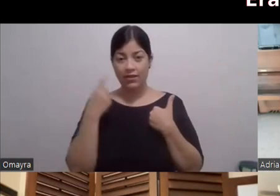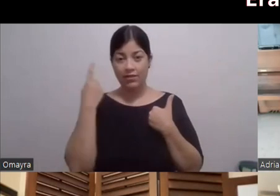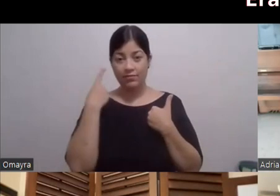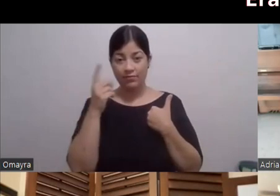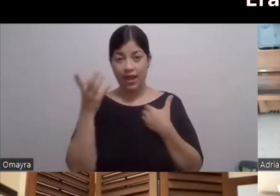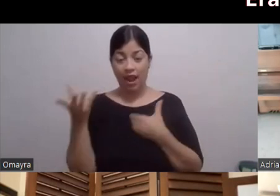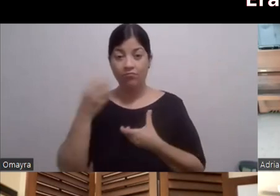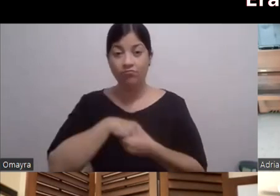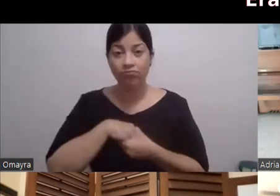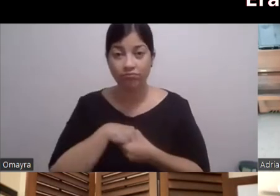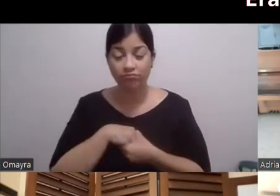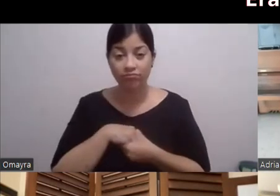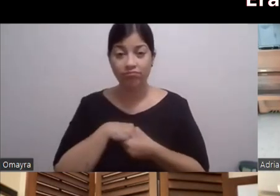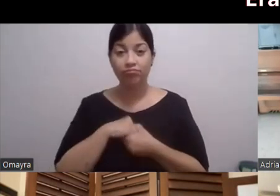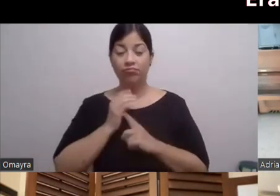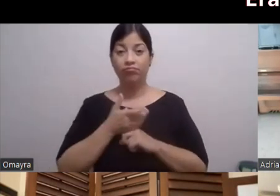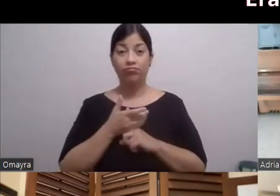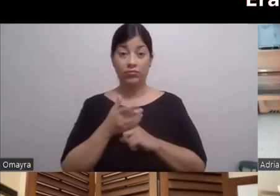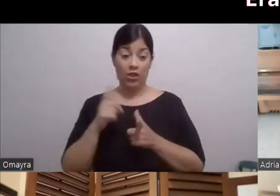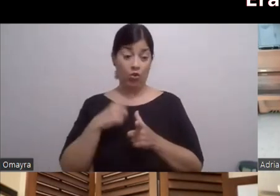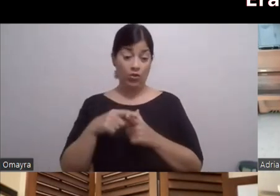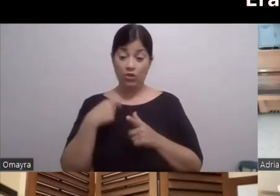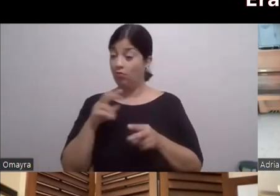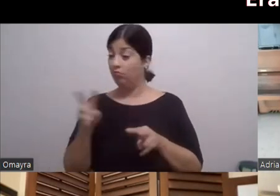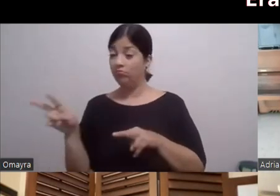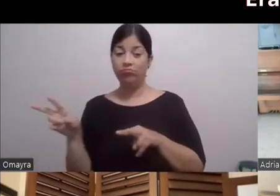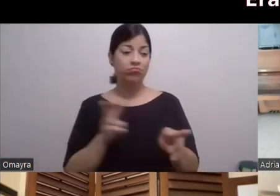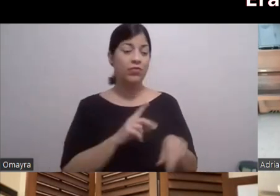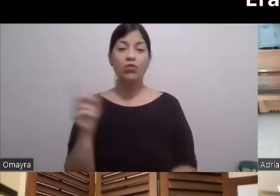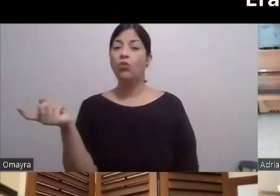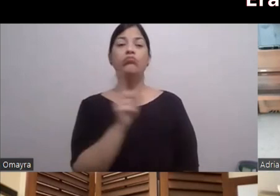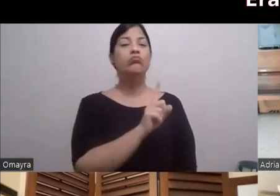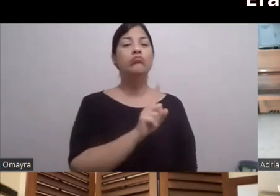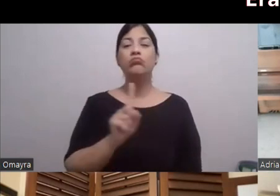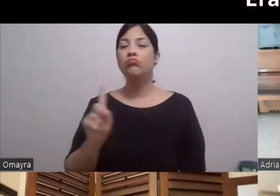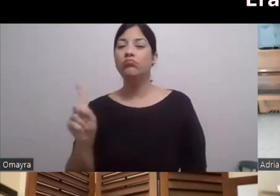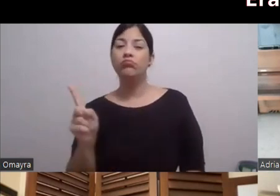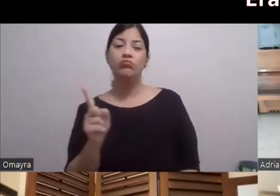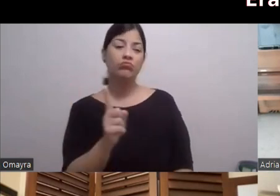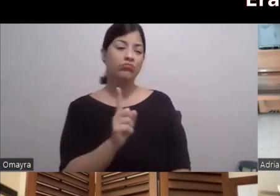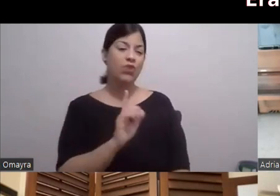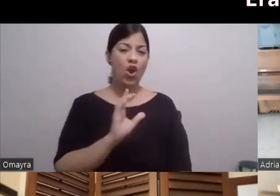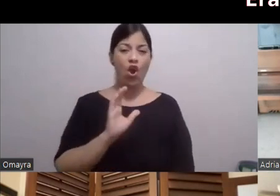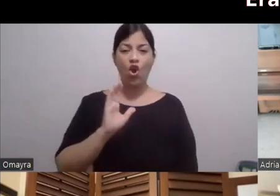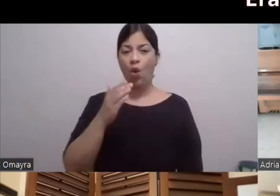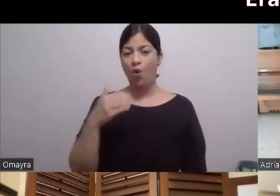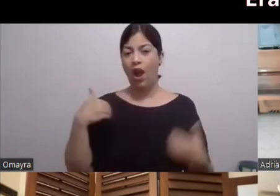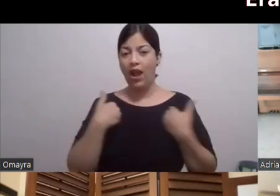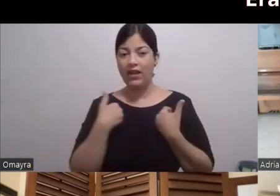Y entonces Pues yo me iba caminando Como Como el animal Que yo había elegido Que era un buitre Entonces yo Iba